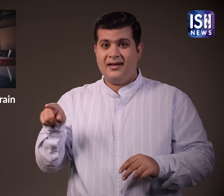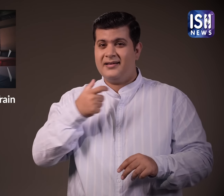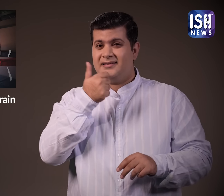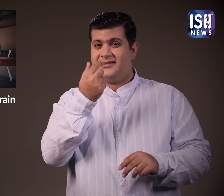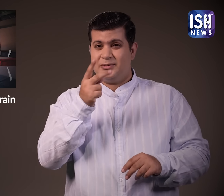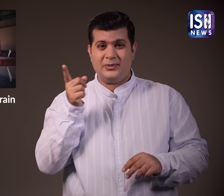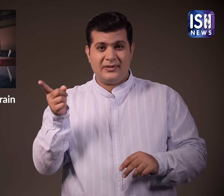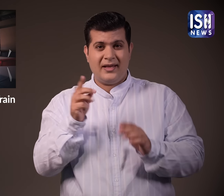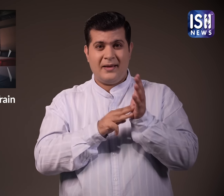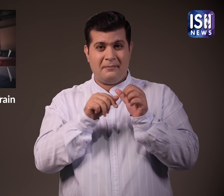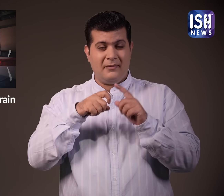3 हंटिया तूट गई थी